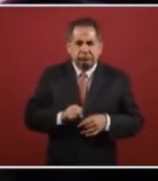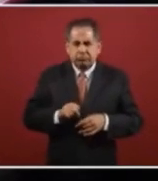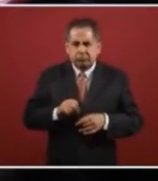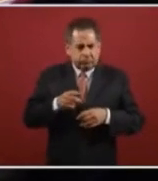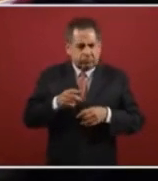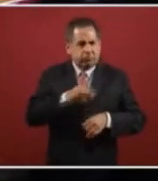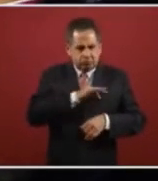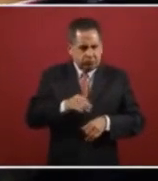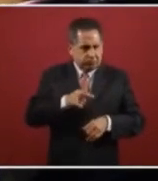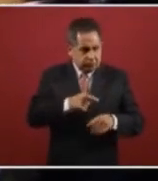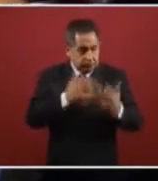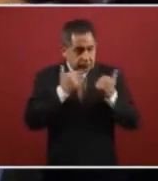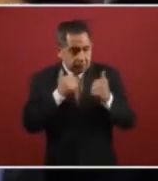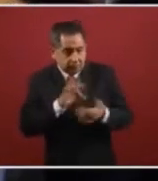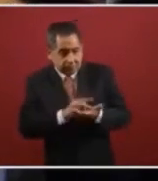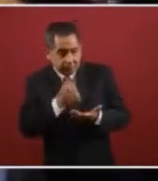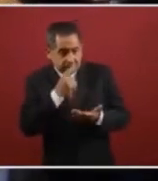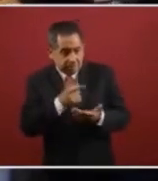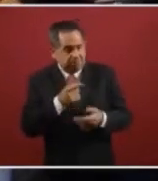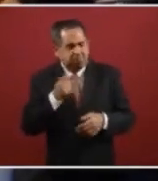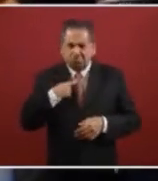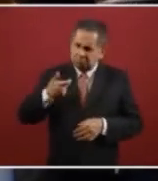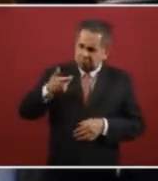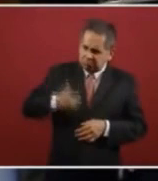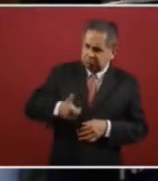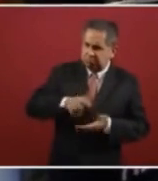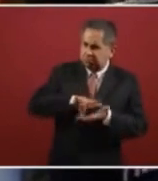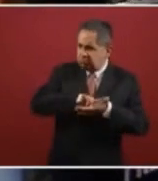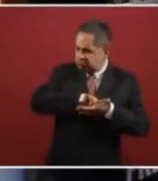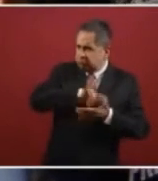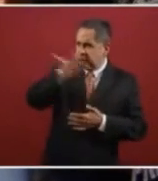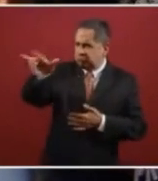está permitido para eso